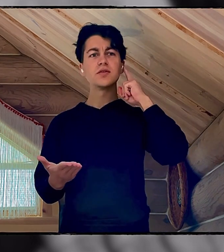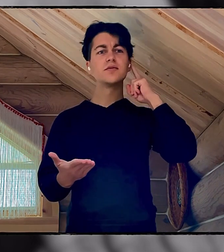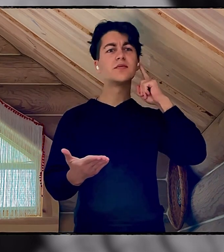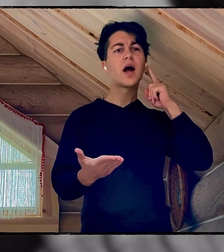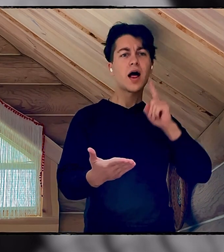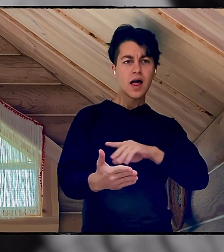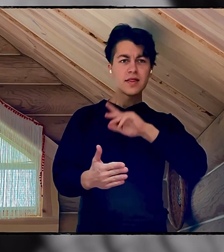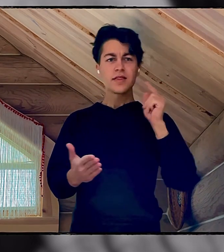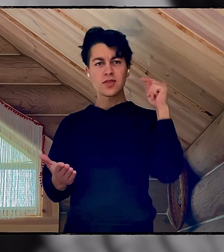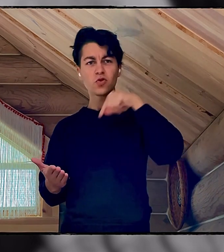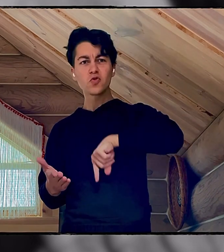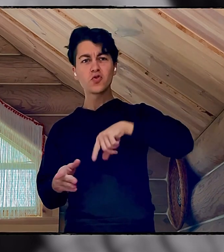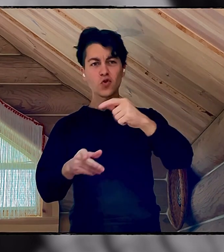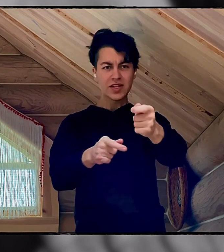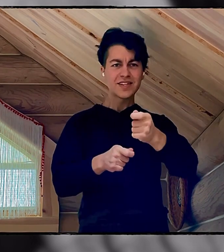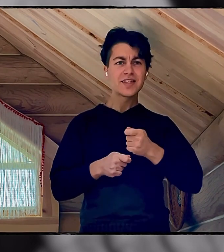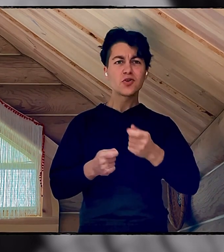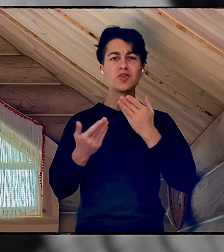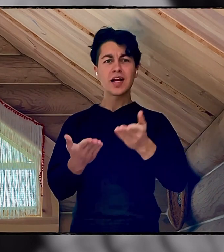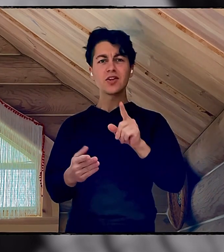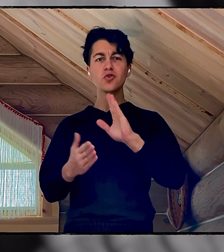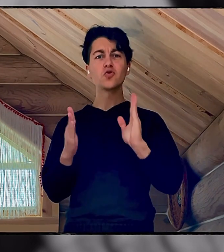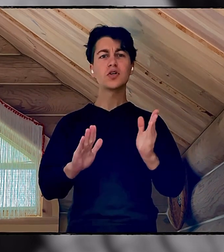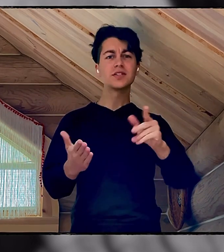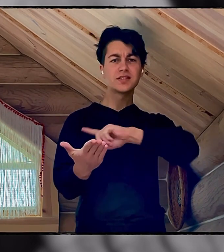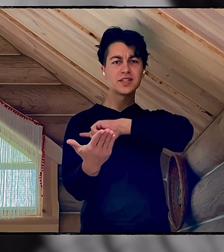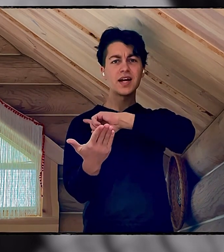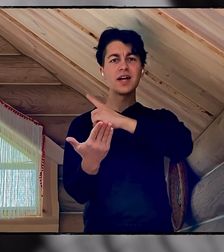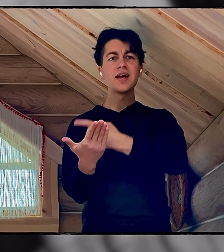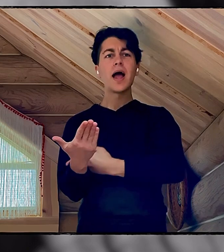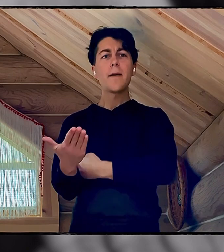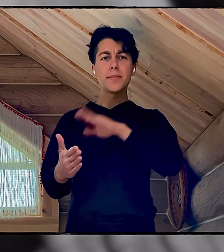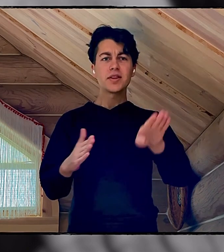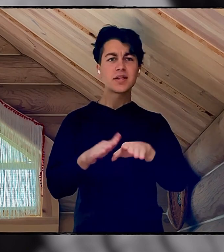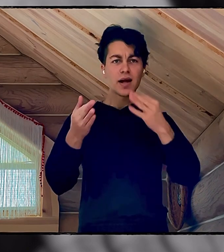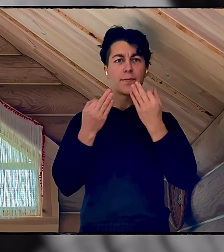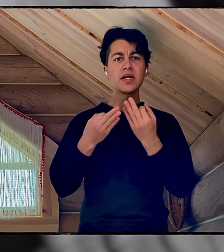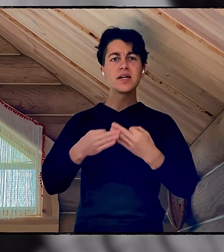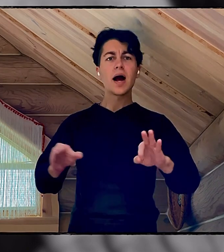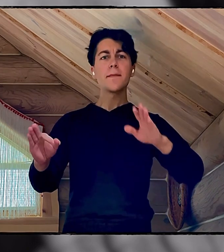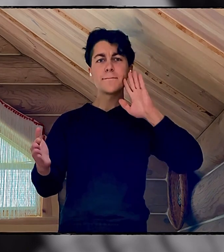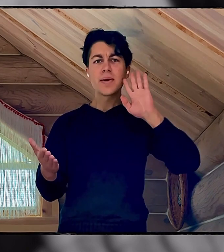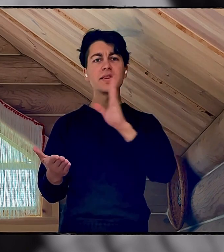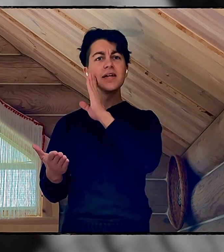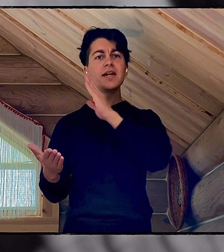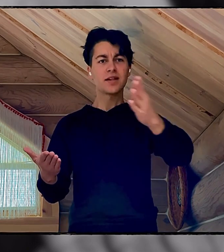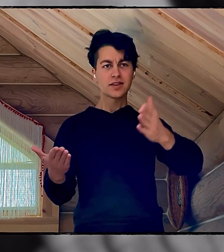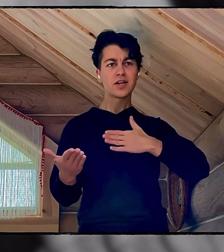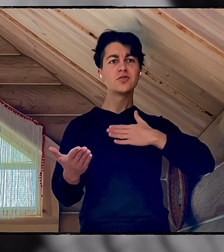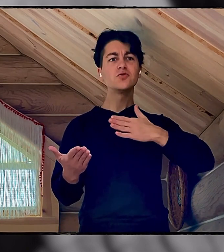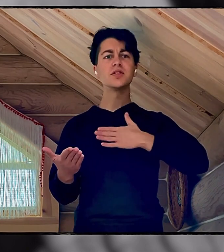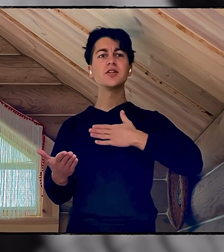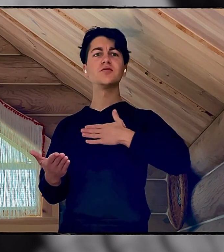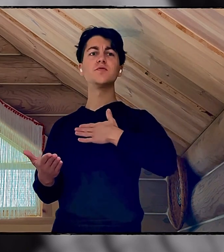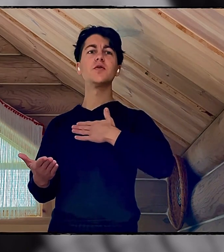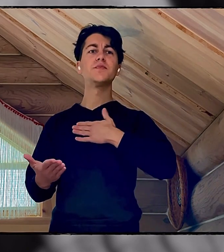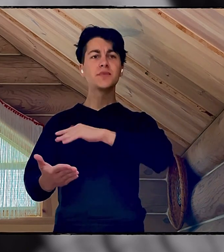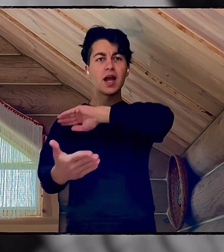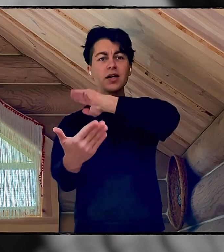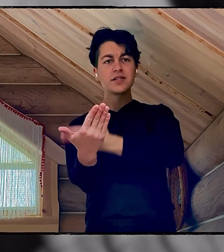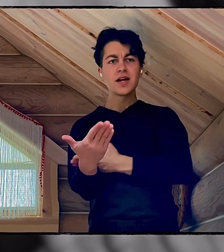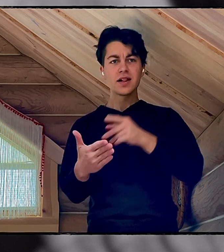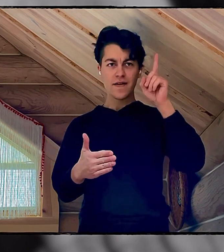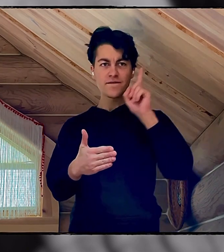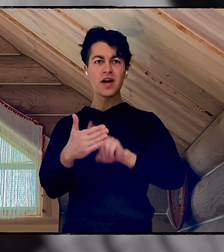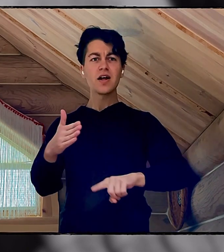слышишь,-в-в, На тучину тебя только селени. Но под ногами рай матерей наших, в-в-в,